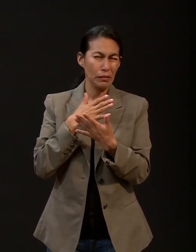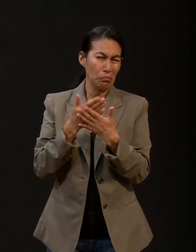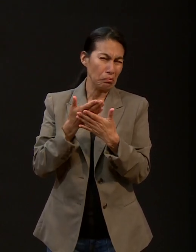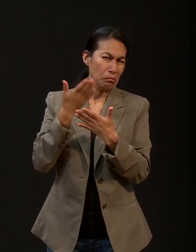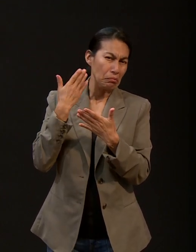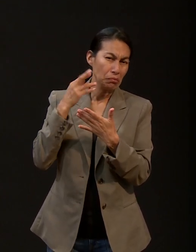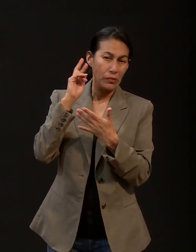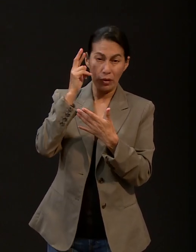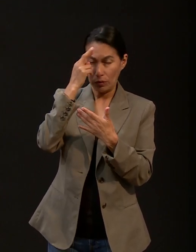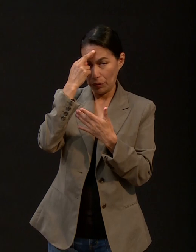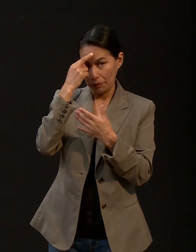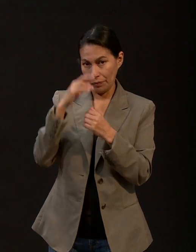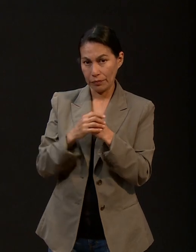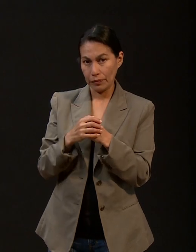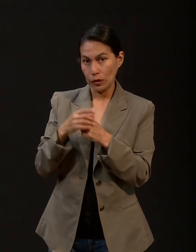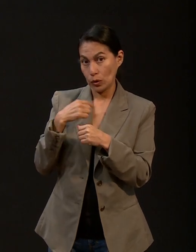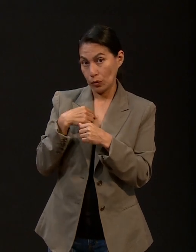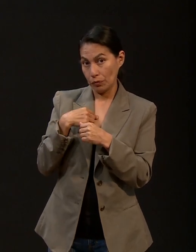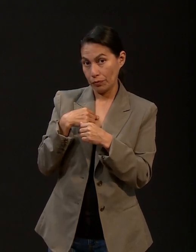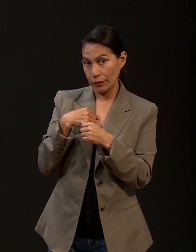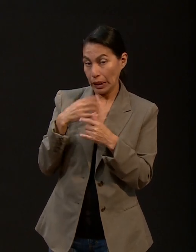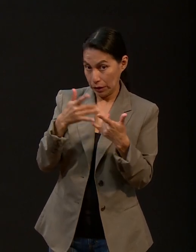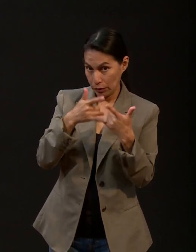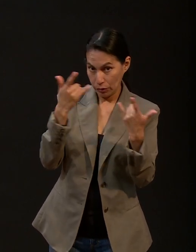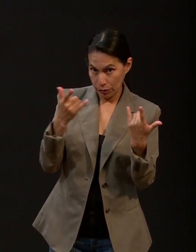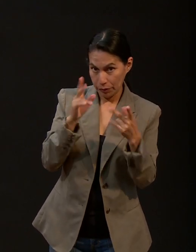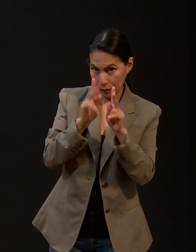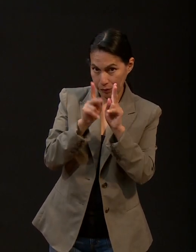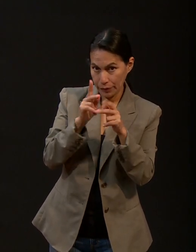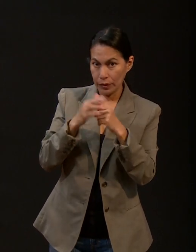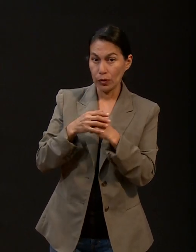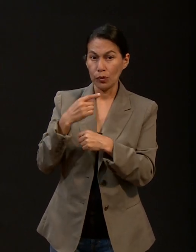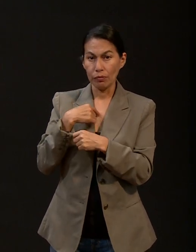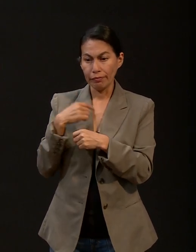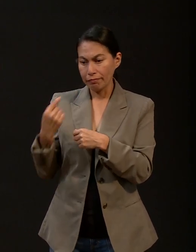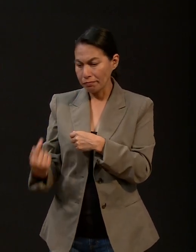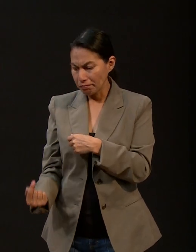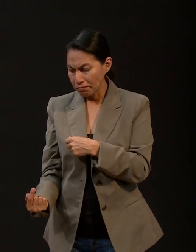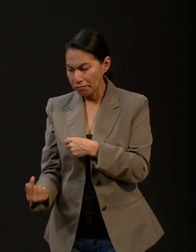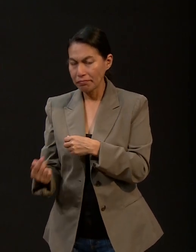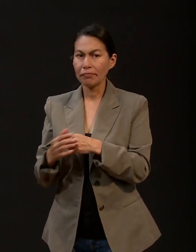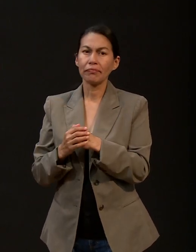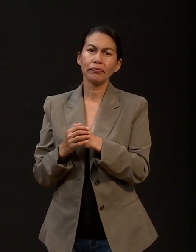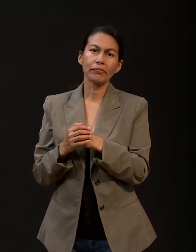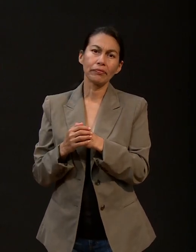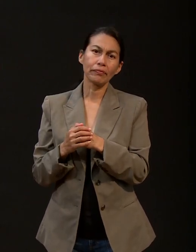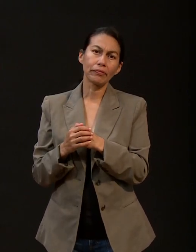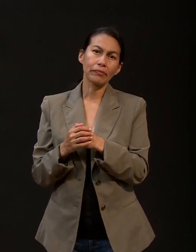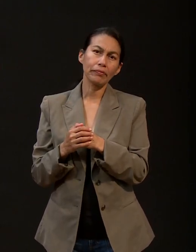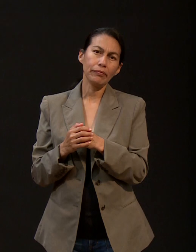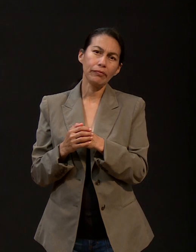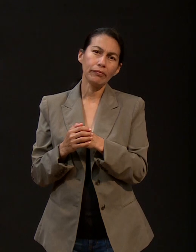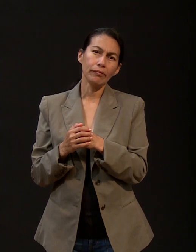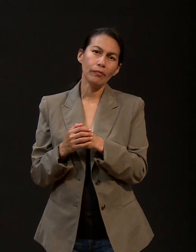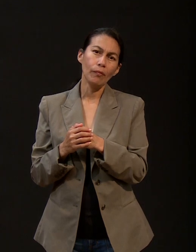Recuerdo cuando era pequeña, le voy a contar una historia, Pastor. Pues, resulta que yo